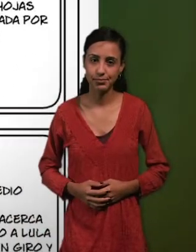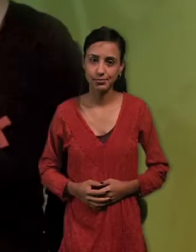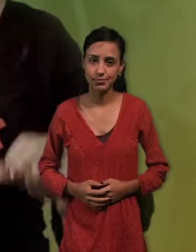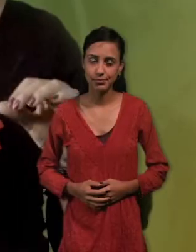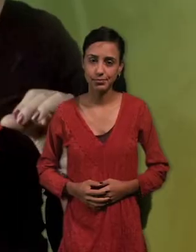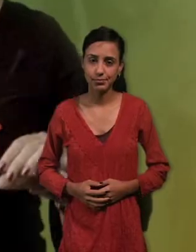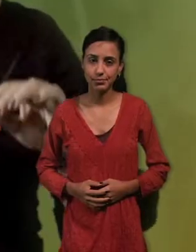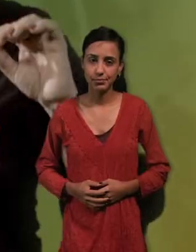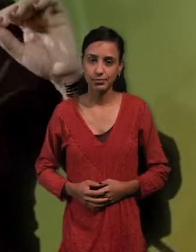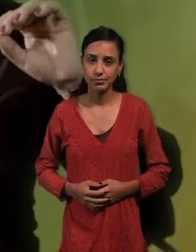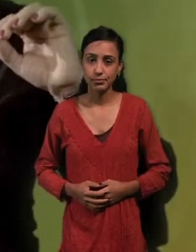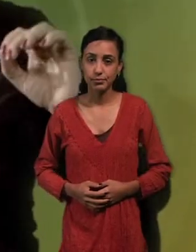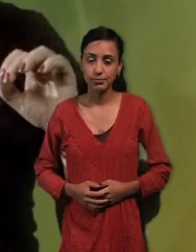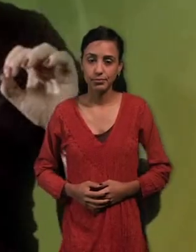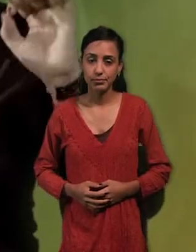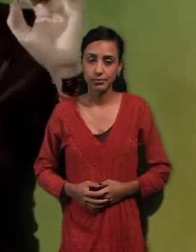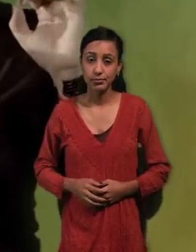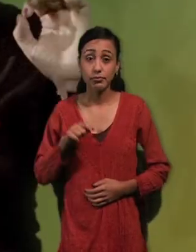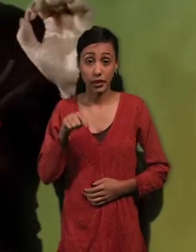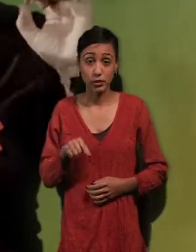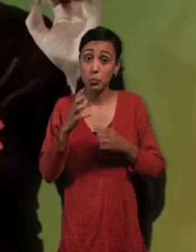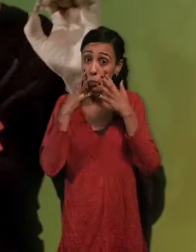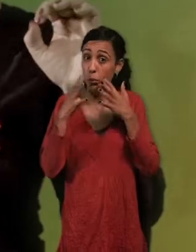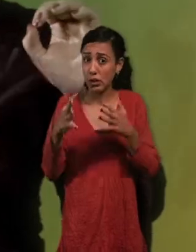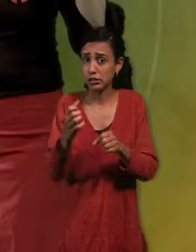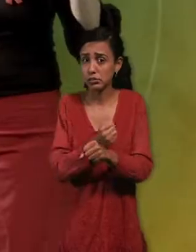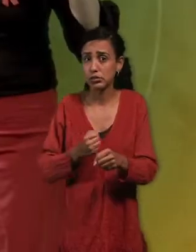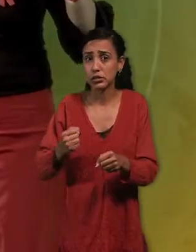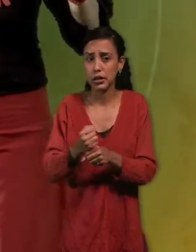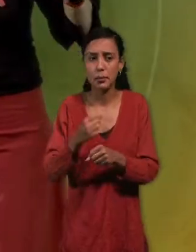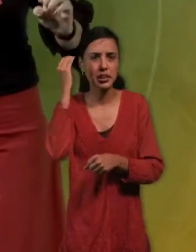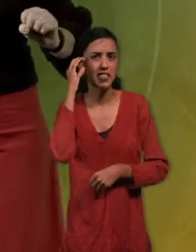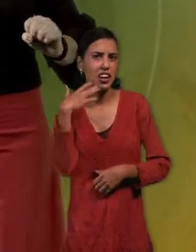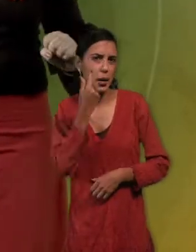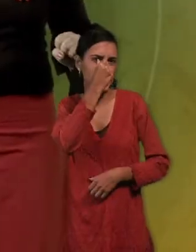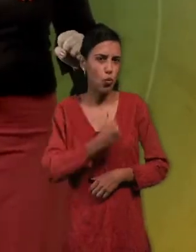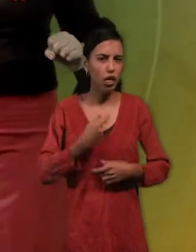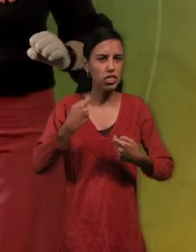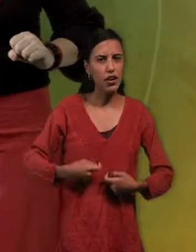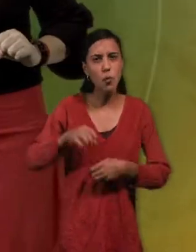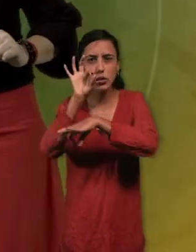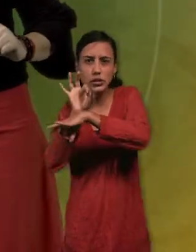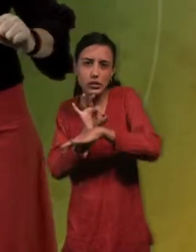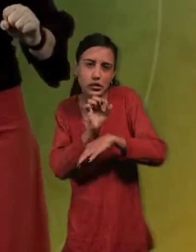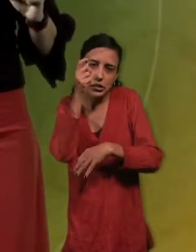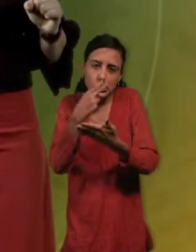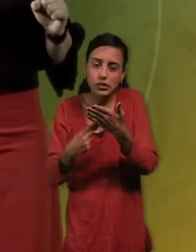El Storyboard es extremadamente funcional para saber qué personajes tenemos que diseñar, cuántos elementos tenemos que